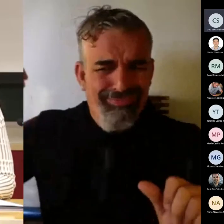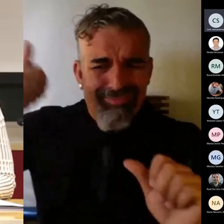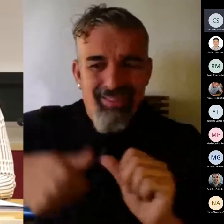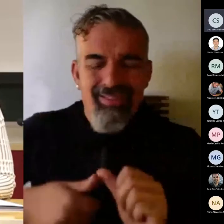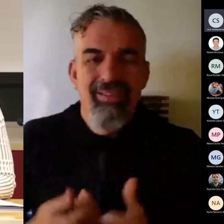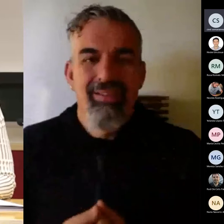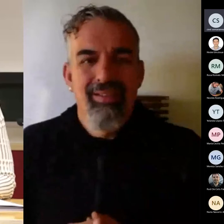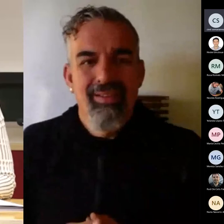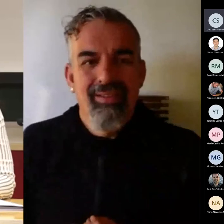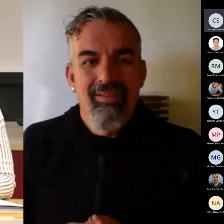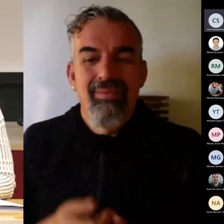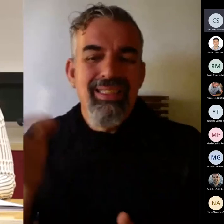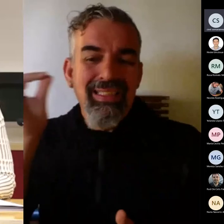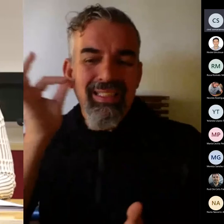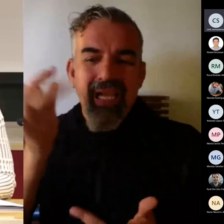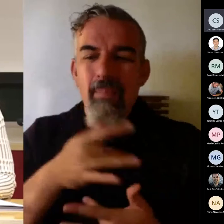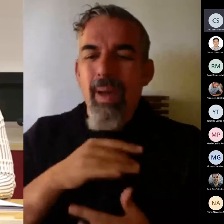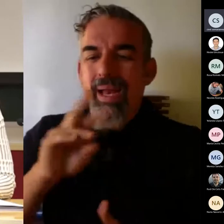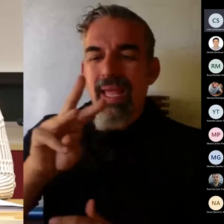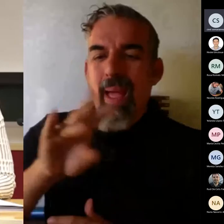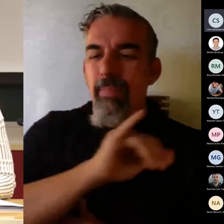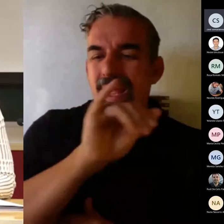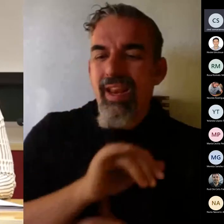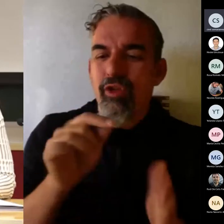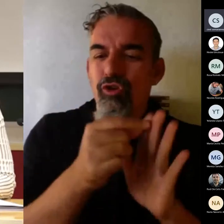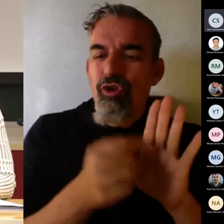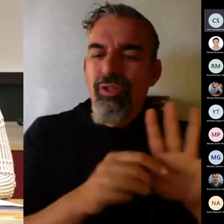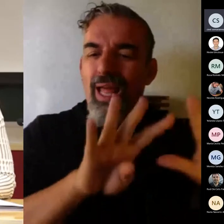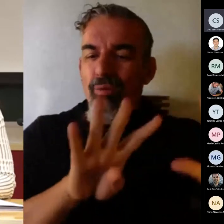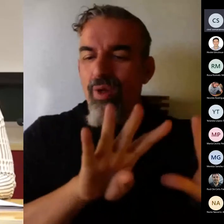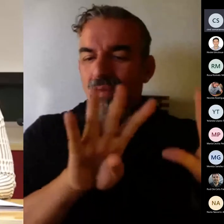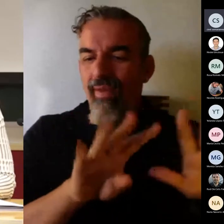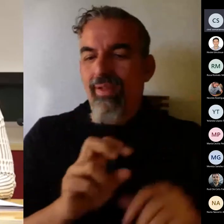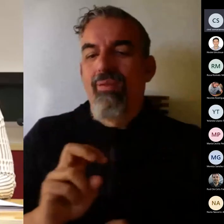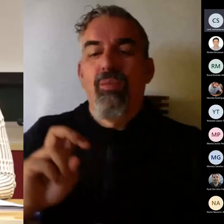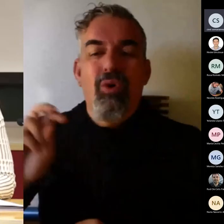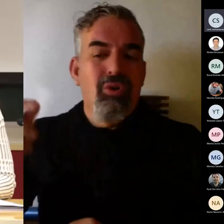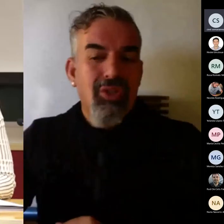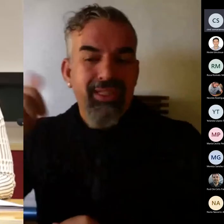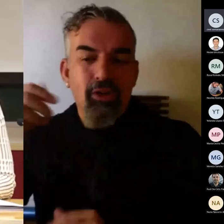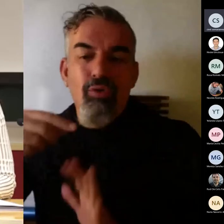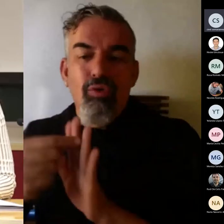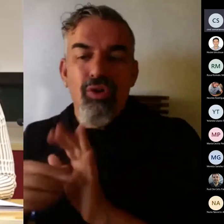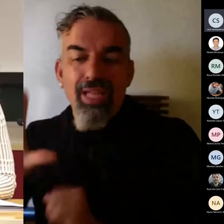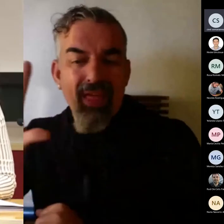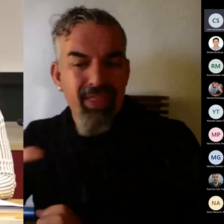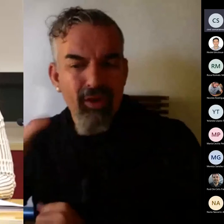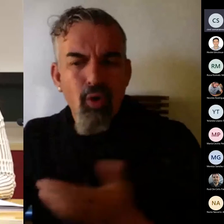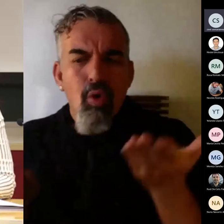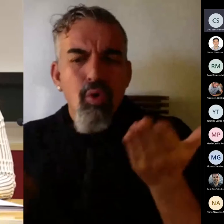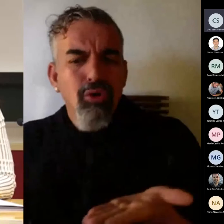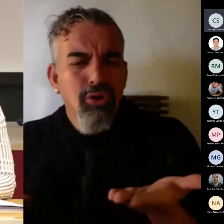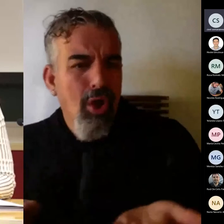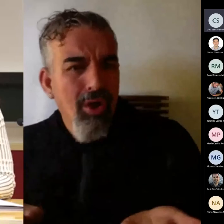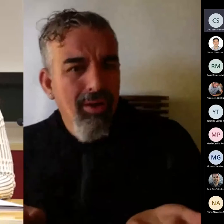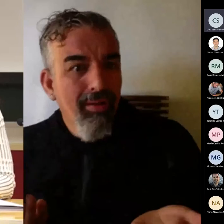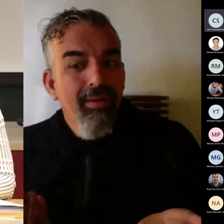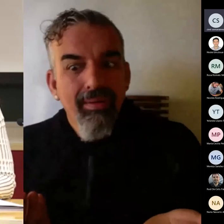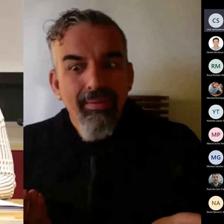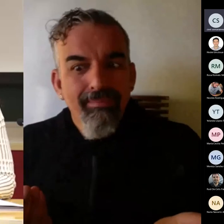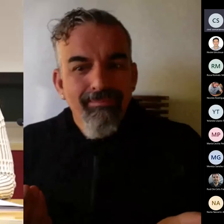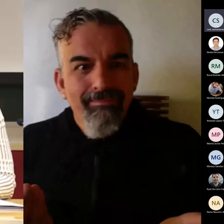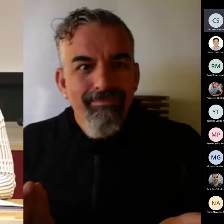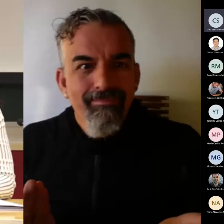María Pérez tenga un 9 y que Pedro tenga un 5 o tenga un 8 haya llegado al